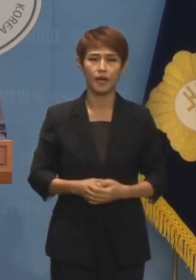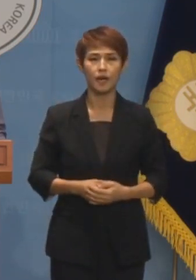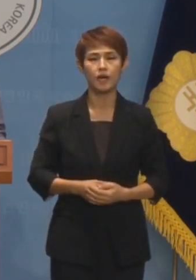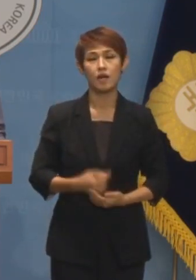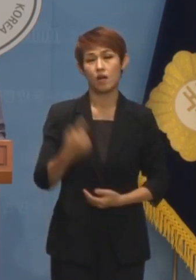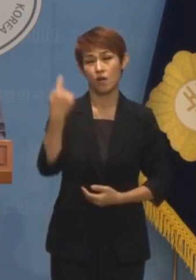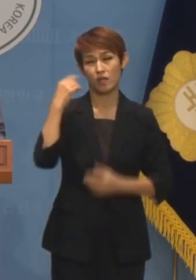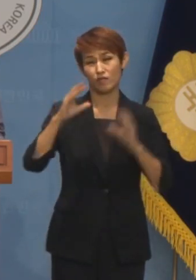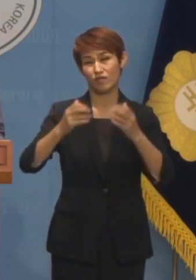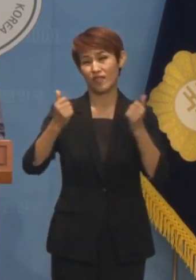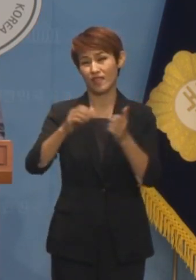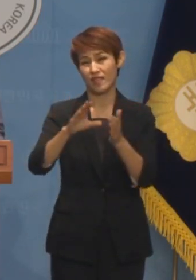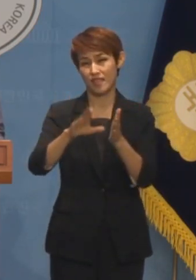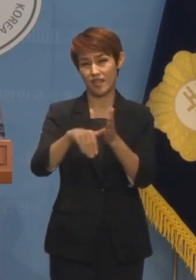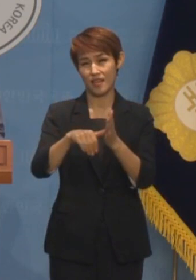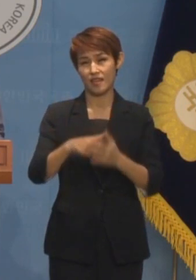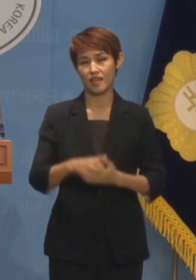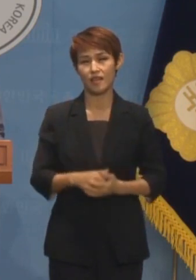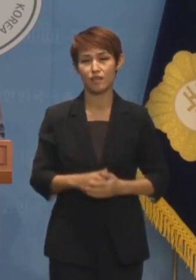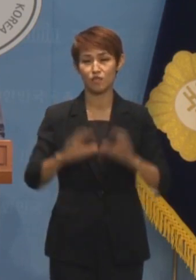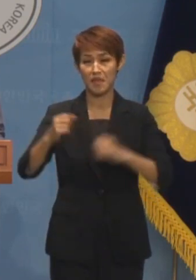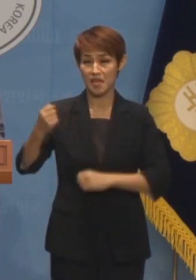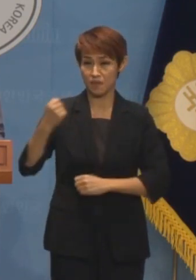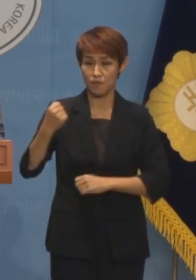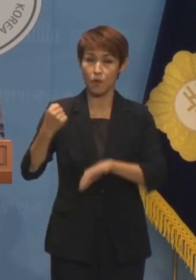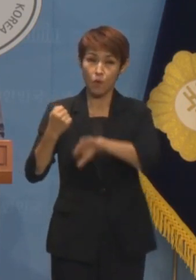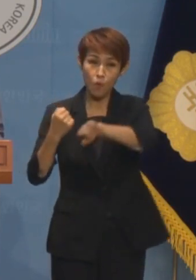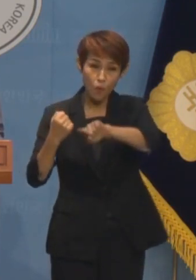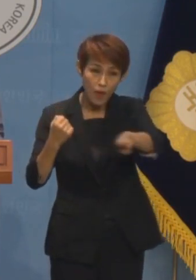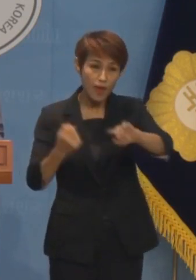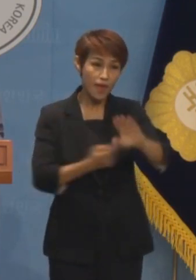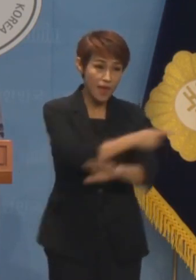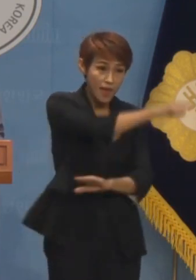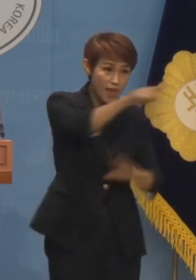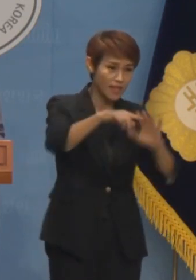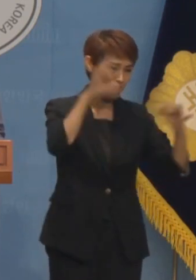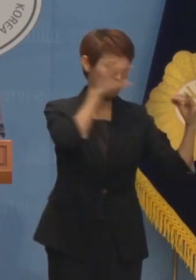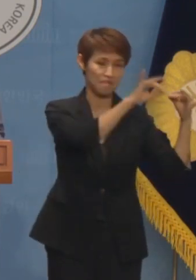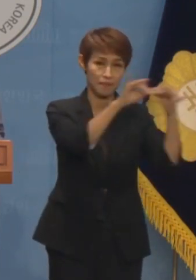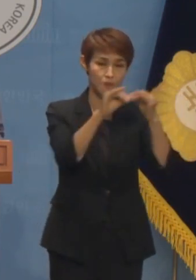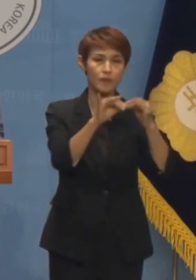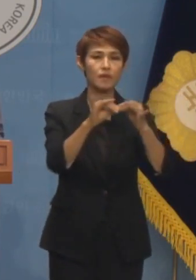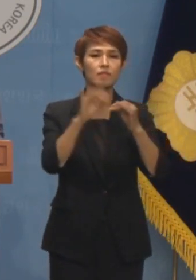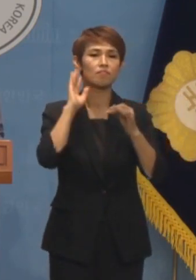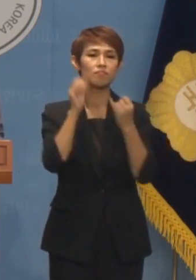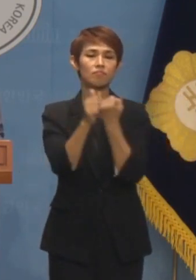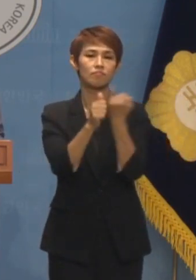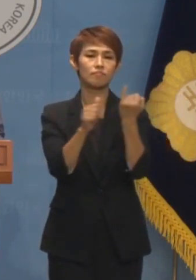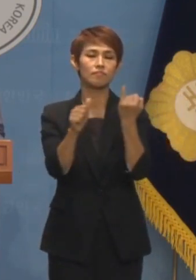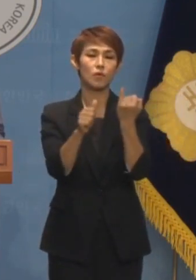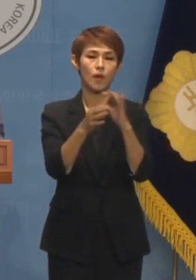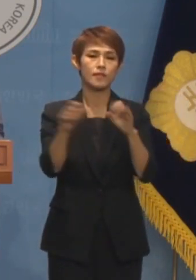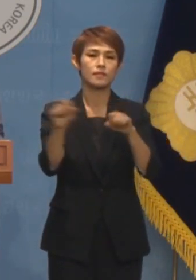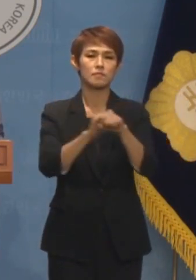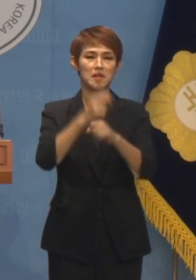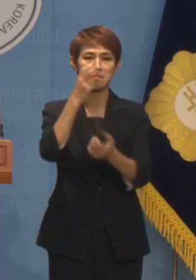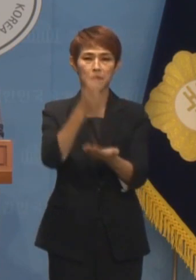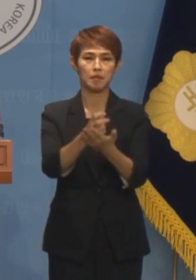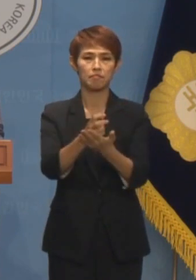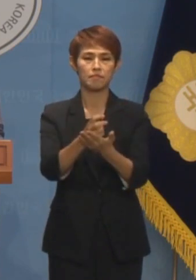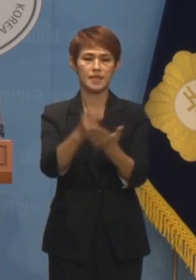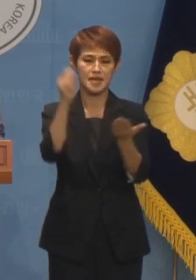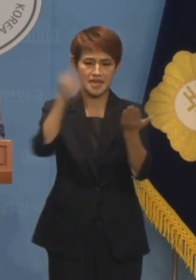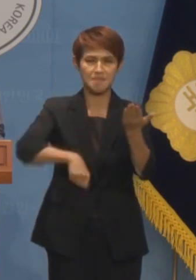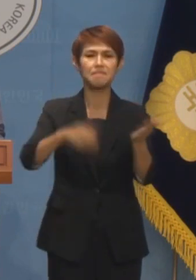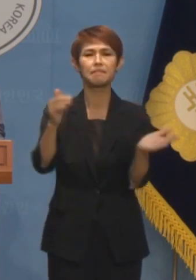국회에서도 국민의힘만을 제외한 모든 정치 세력들이 동의하여 김건희 특별법을 다시 통과시켰던